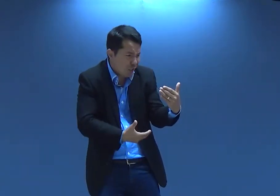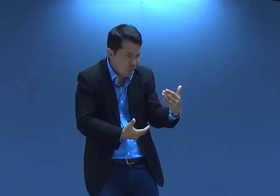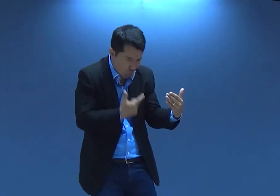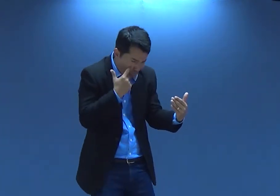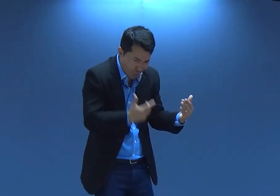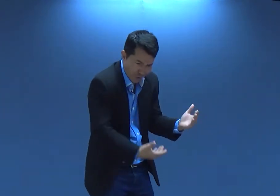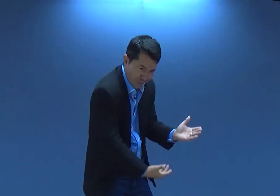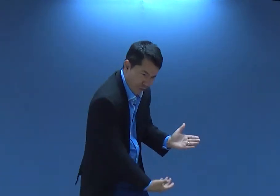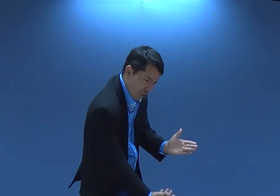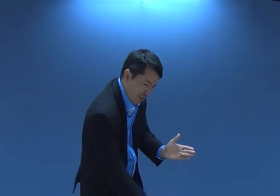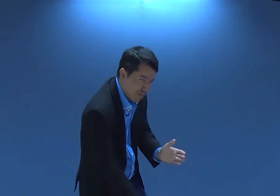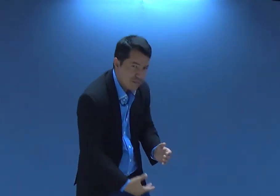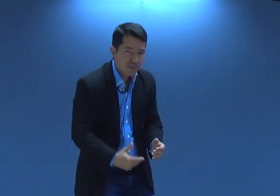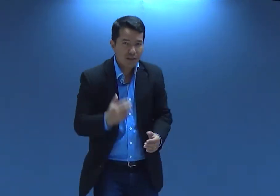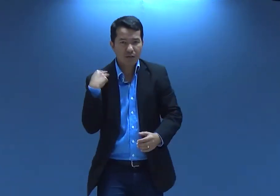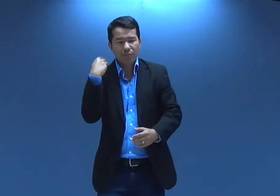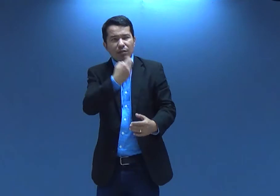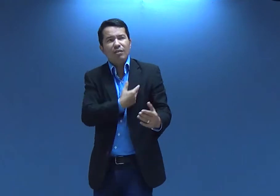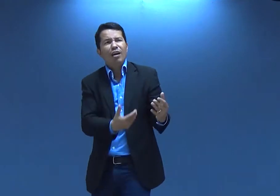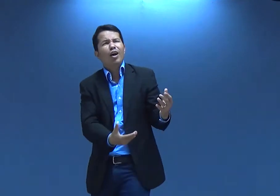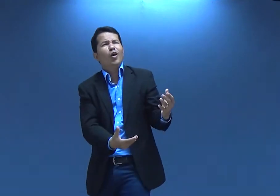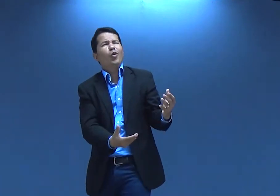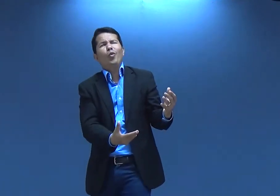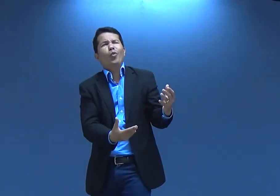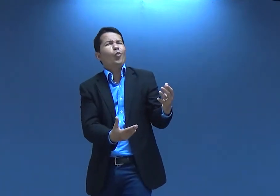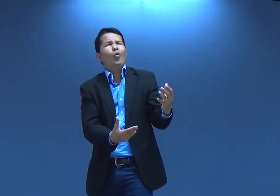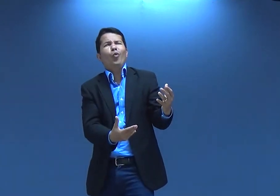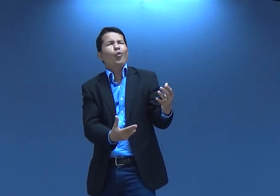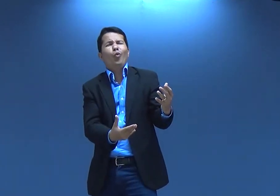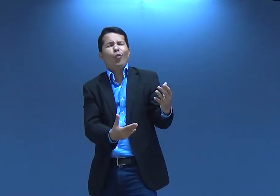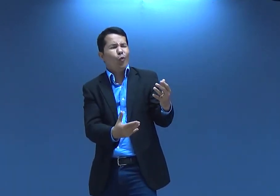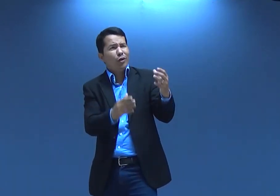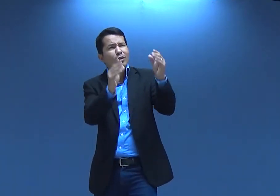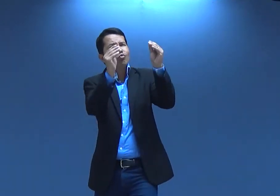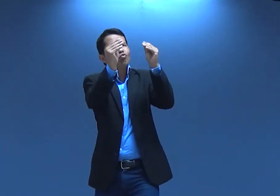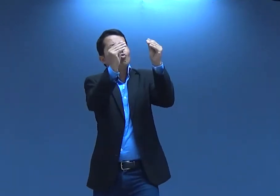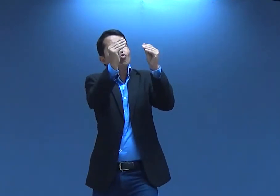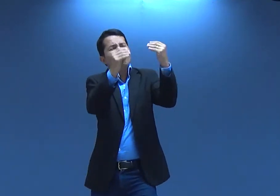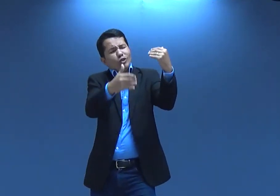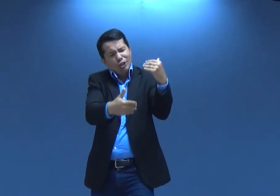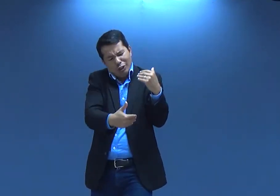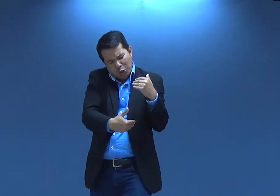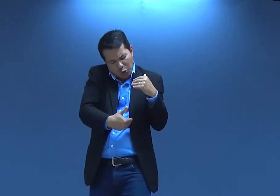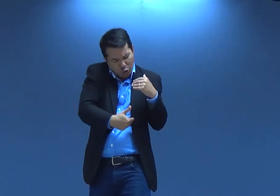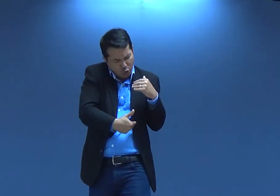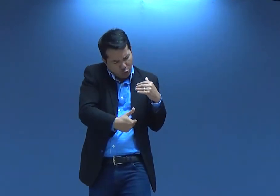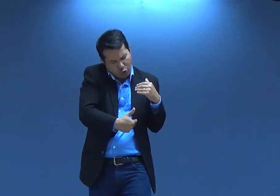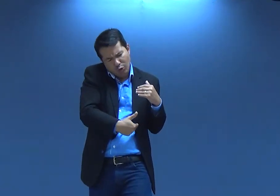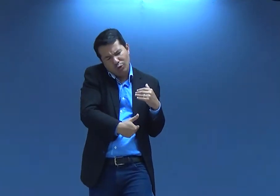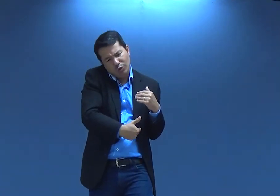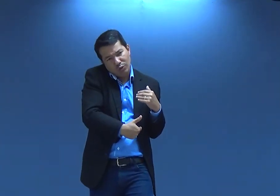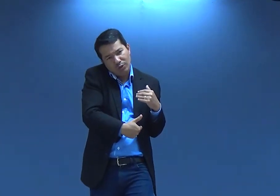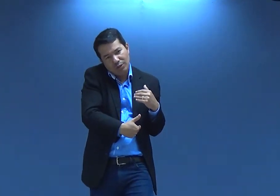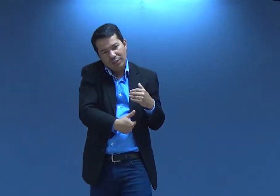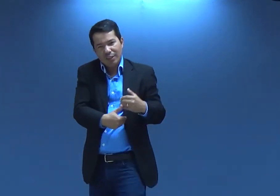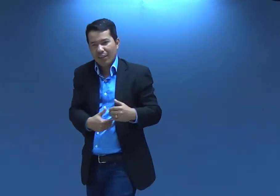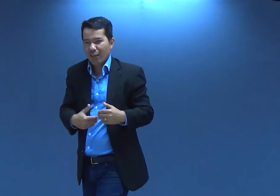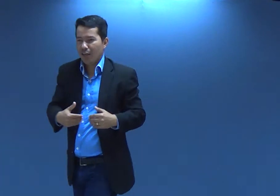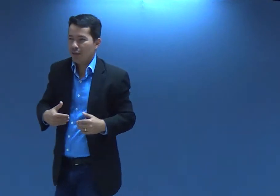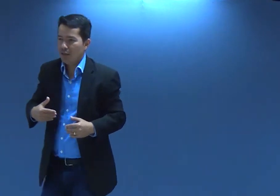criança linda. Olha, Maria. E a Maria. Ai, como Jesus é lindo. Ai, que fofinho. E segurou ele ali.